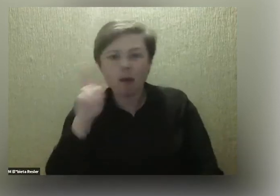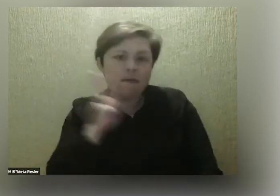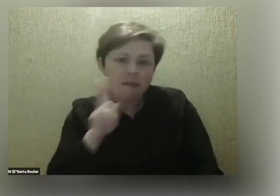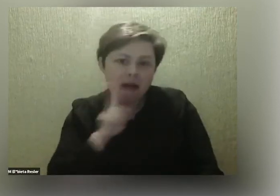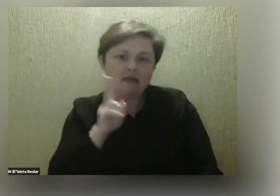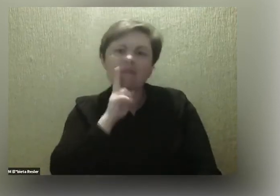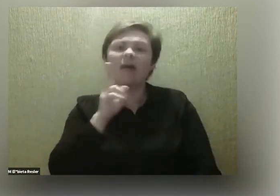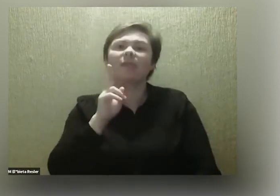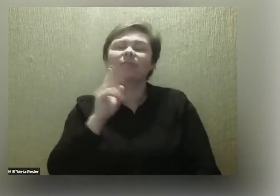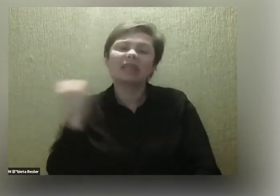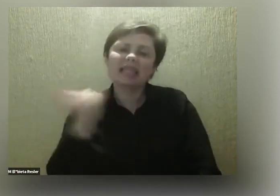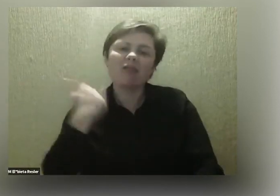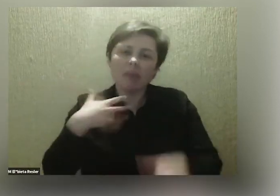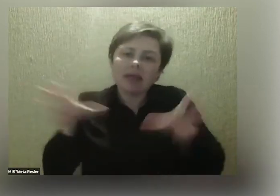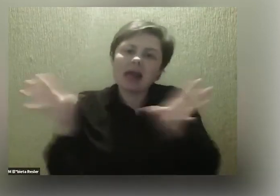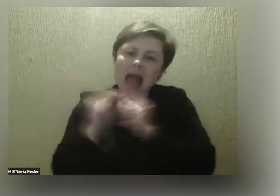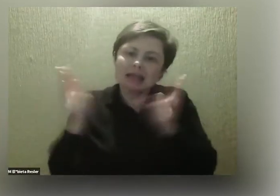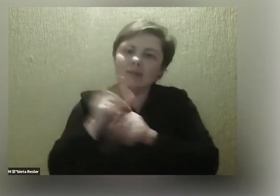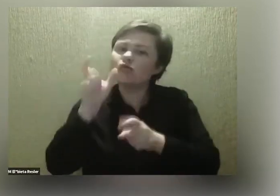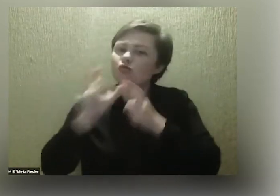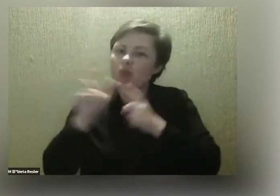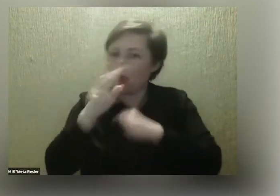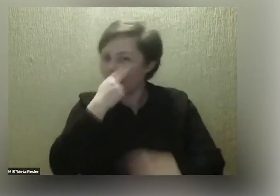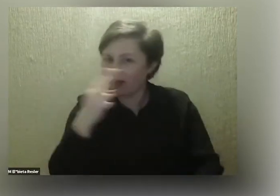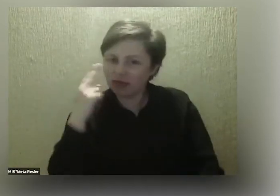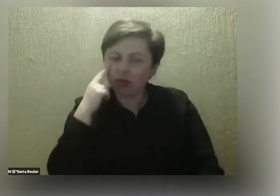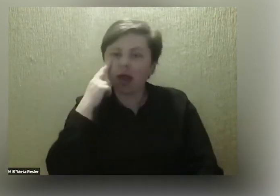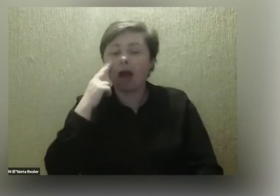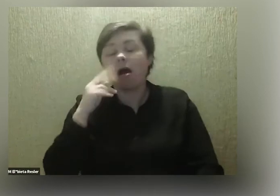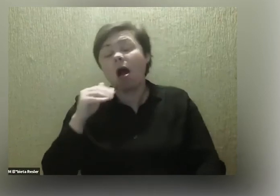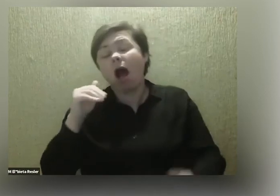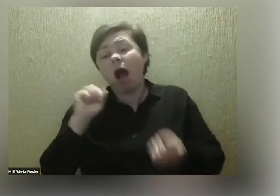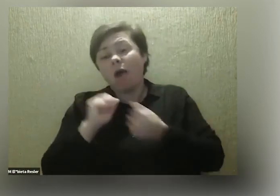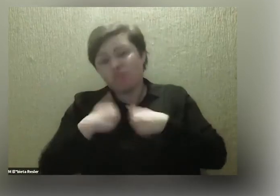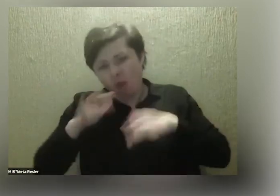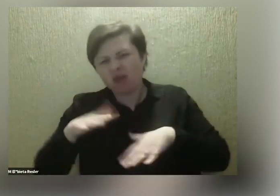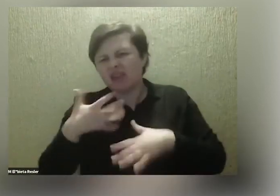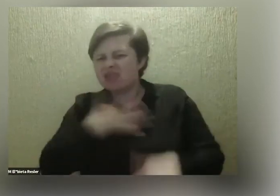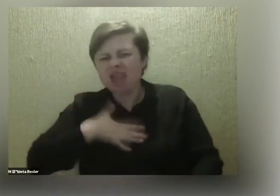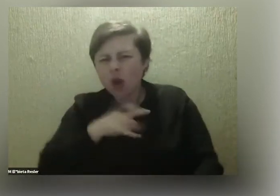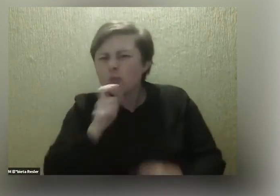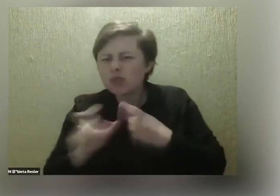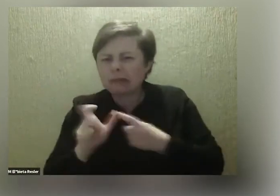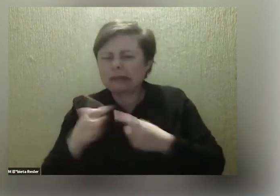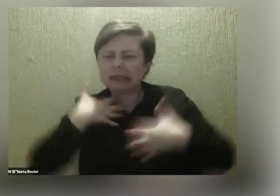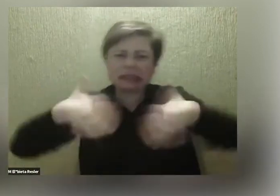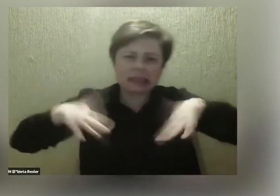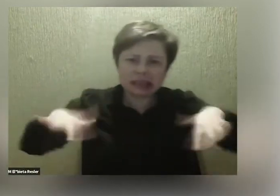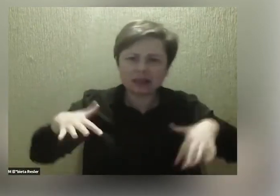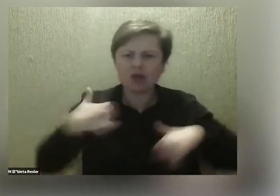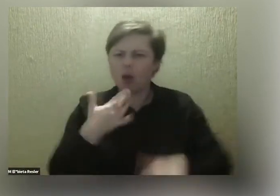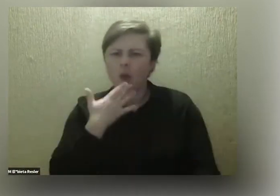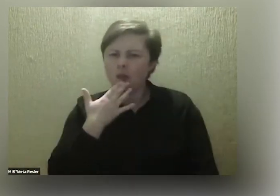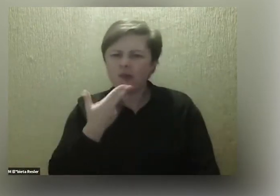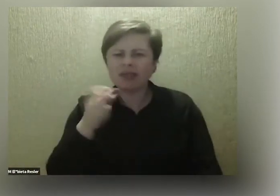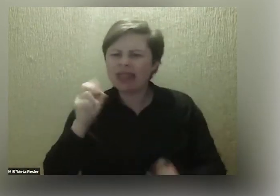to już jakby zawsze ze mną będzie. teraz ja mogę albo tego nie lubić i się z tym gryźć i bić i szarpać i mówić, że wcale